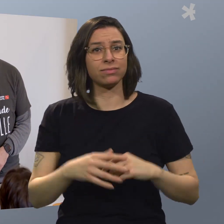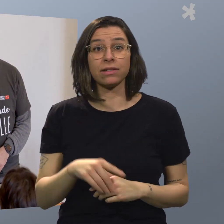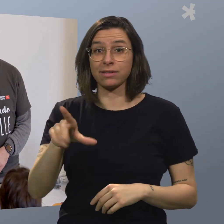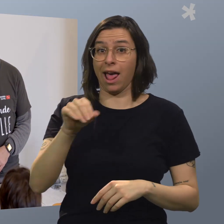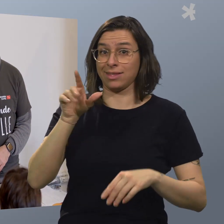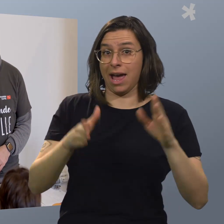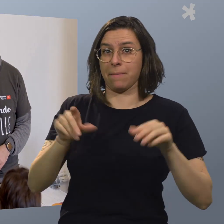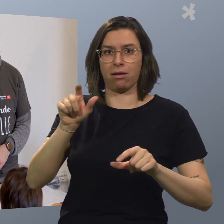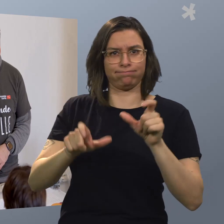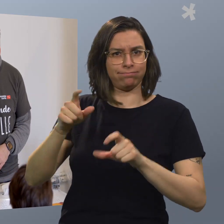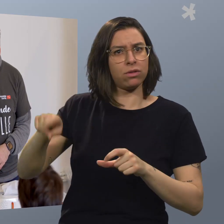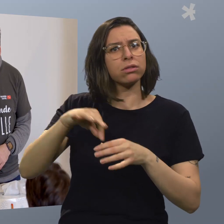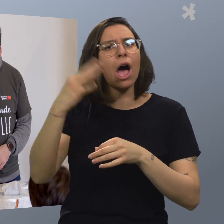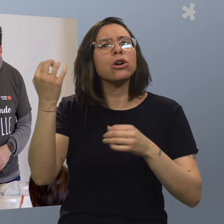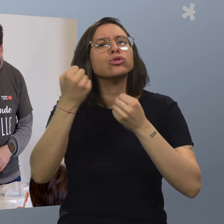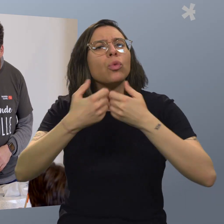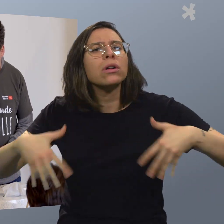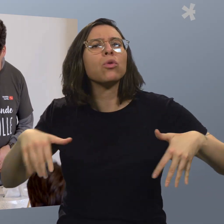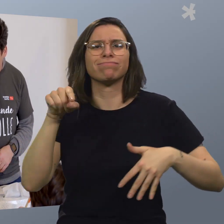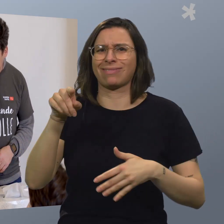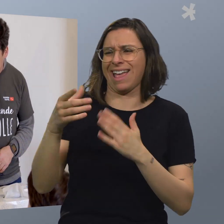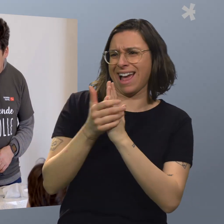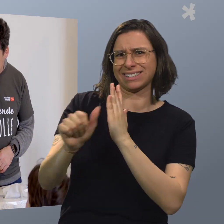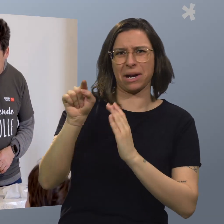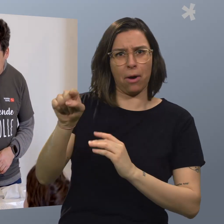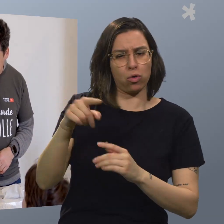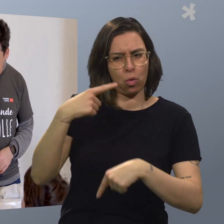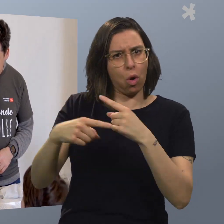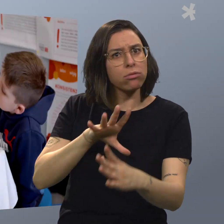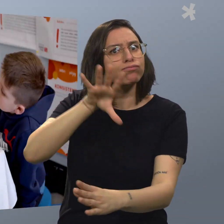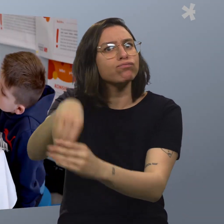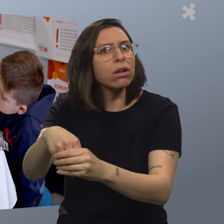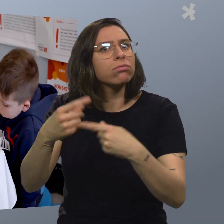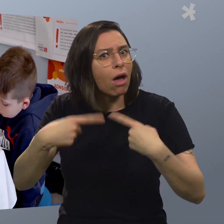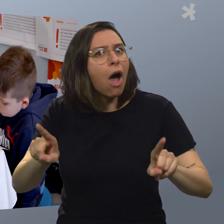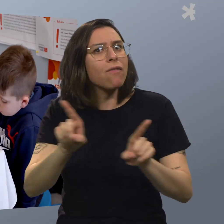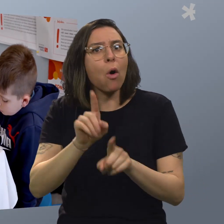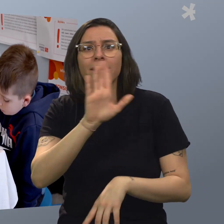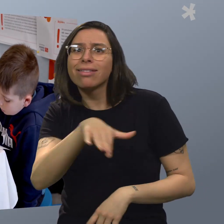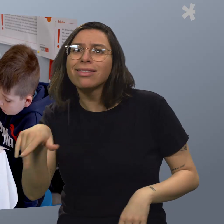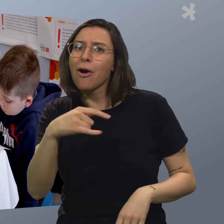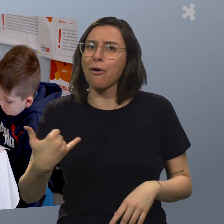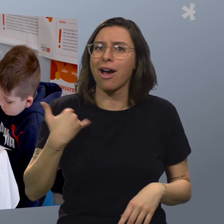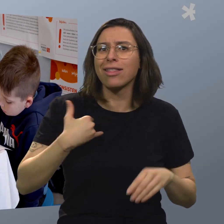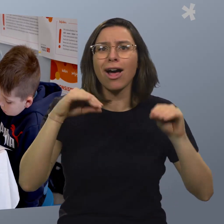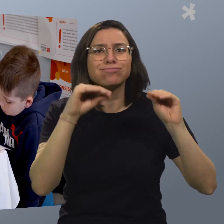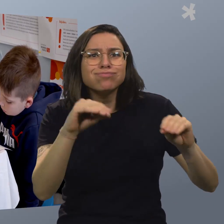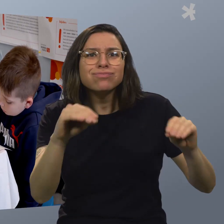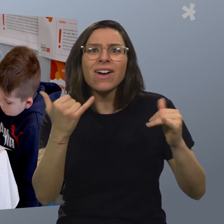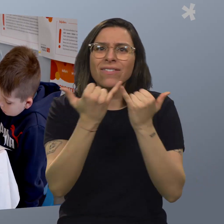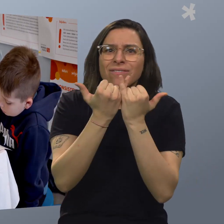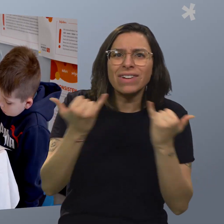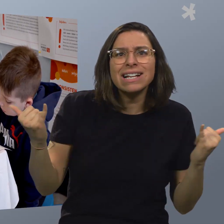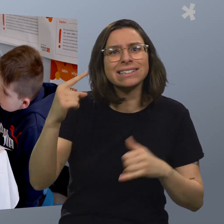Teilnehmerinnen unserer Tagesstrukturen in die Expertenrolle schlupfen und